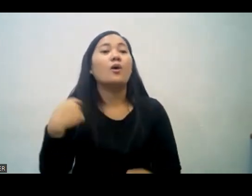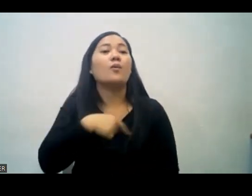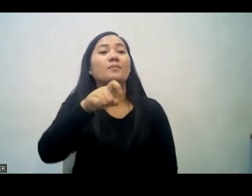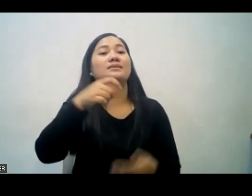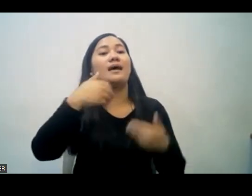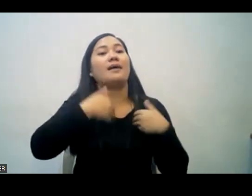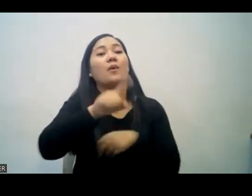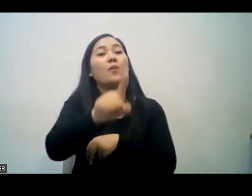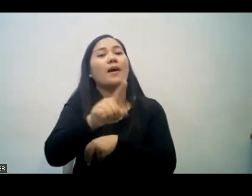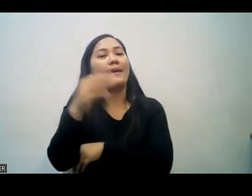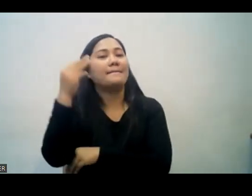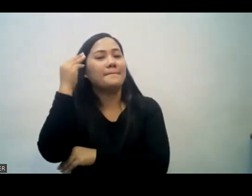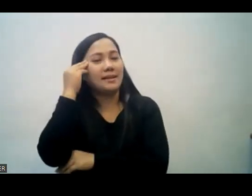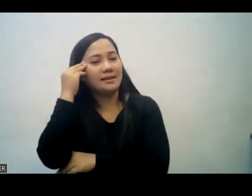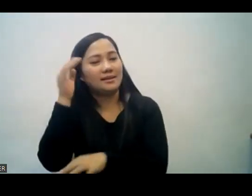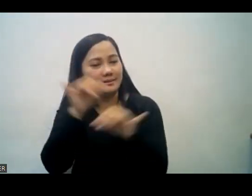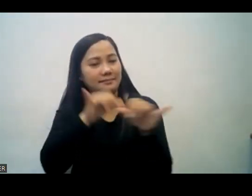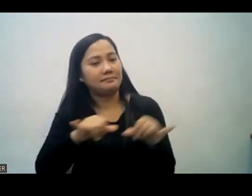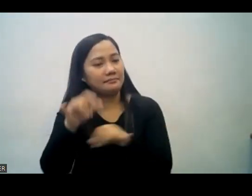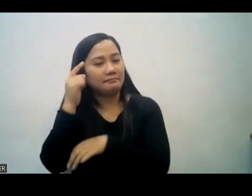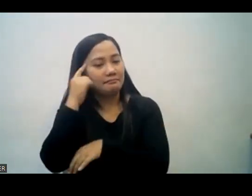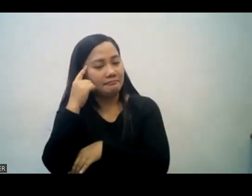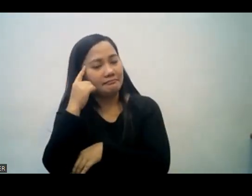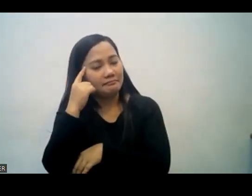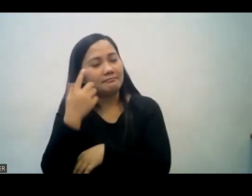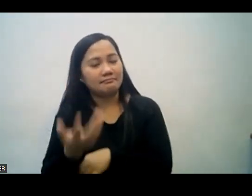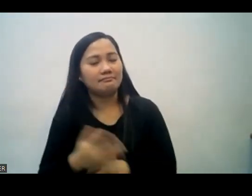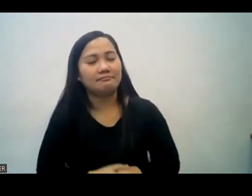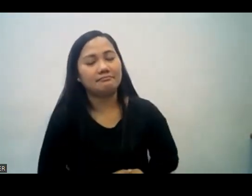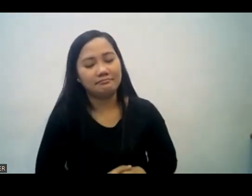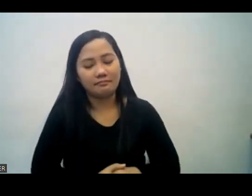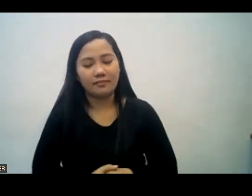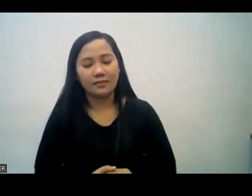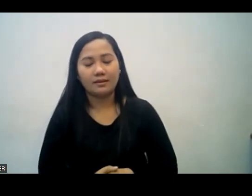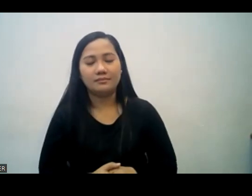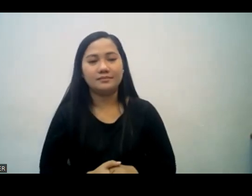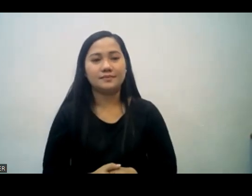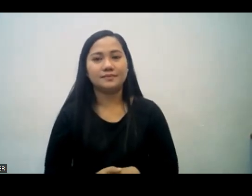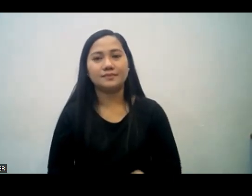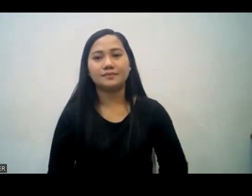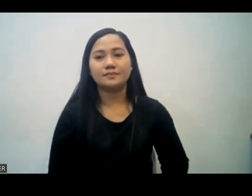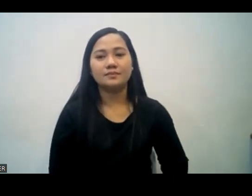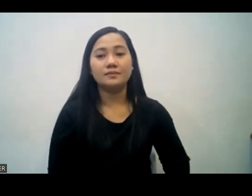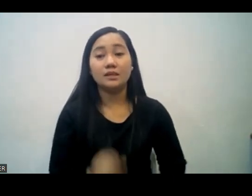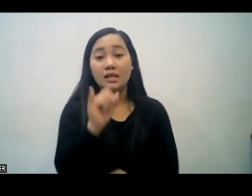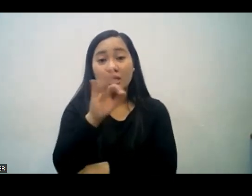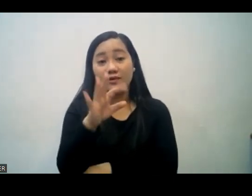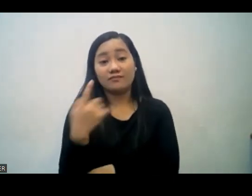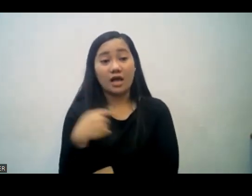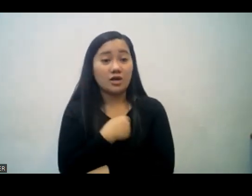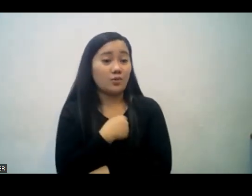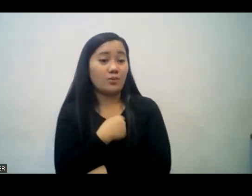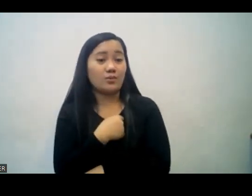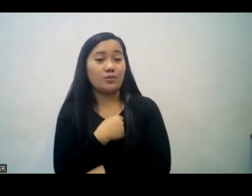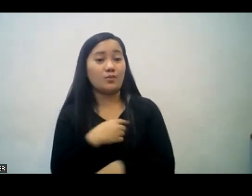kaya kaya para mapanatili yung fellowship natin kinakailangan po natin magkaroon ng isang pag-isip. So if we don't have the